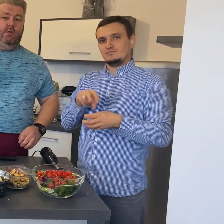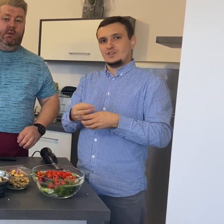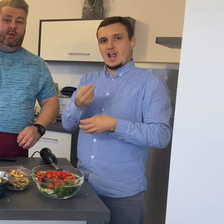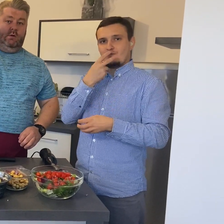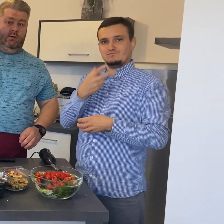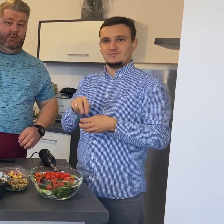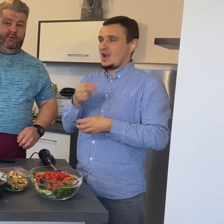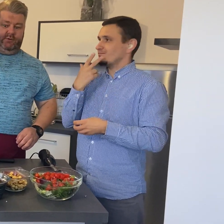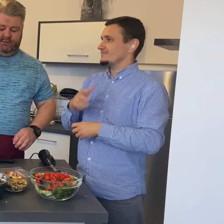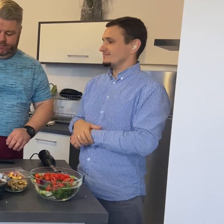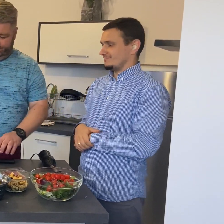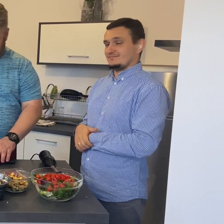Ogóreczek.